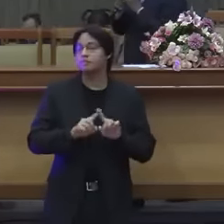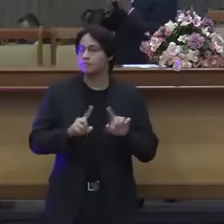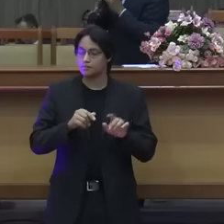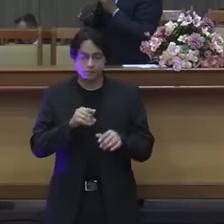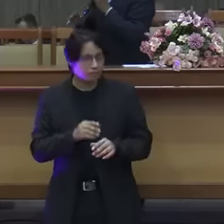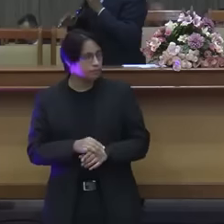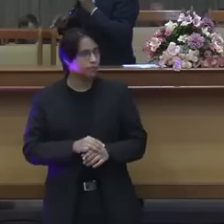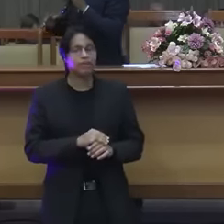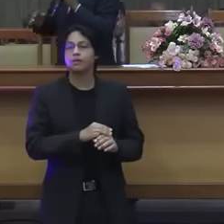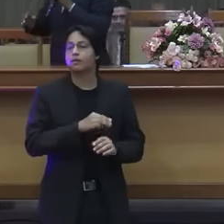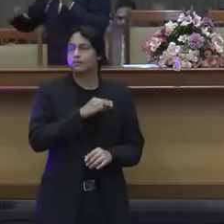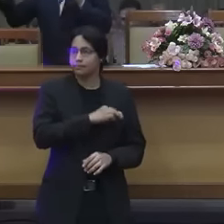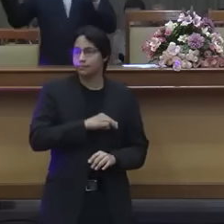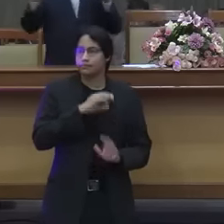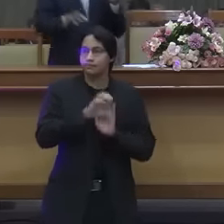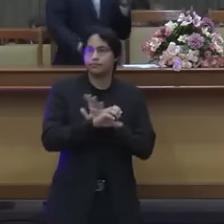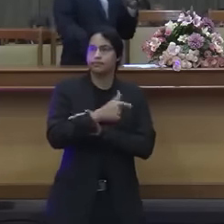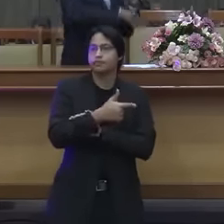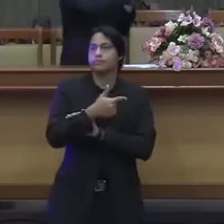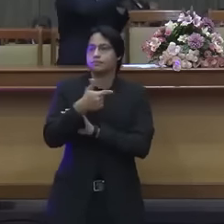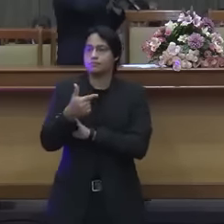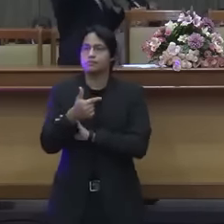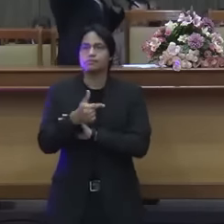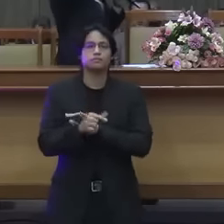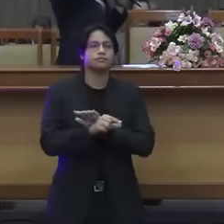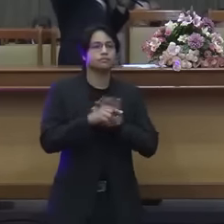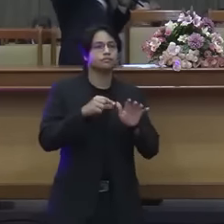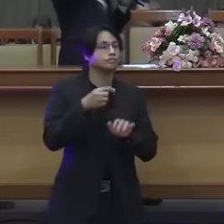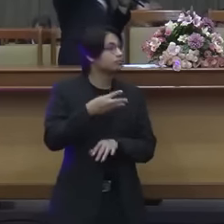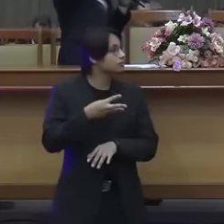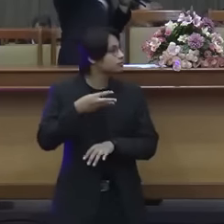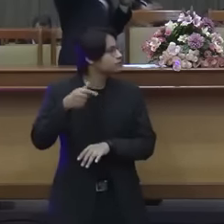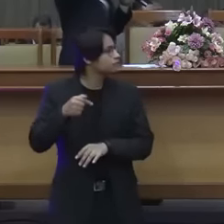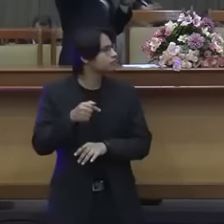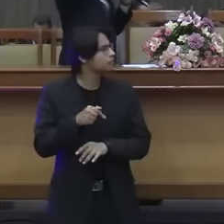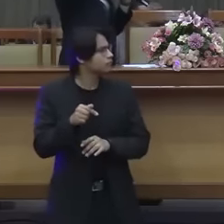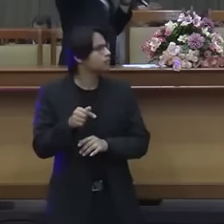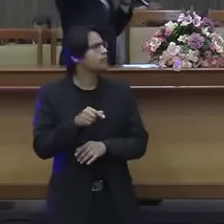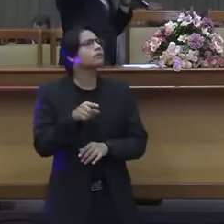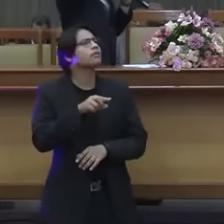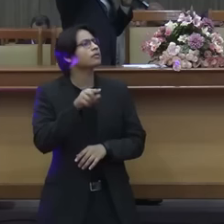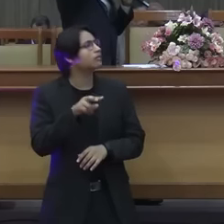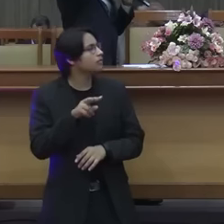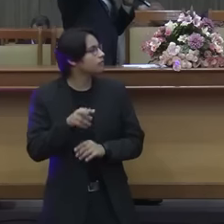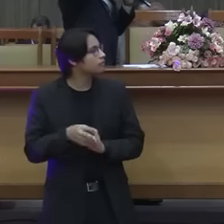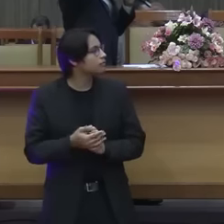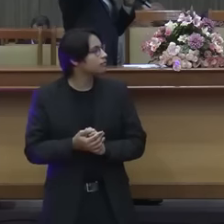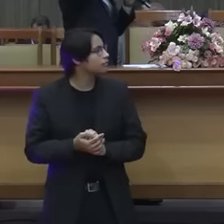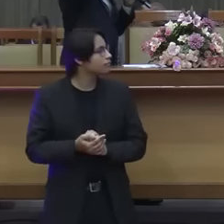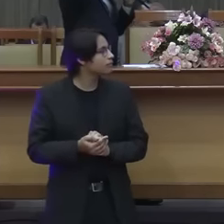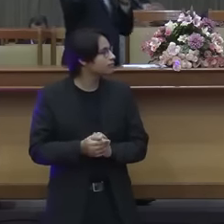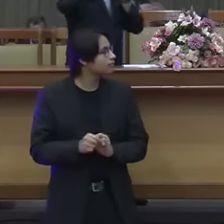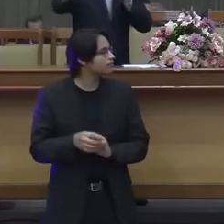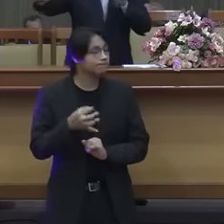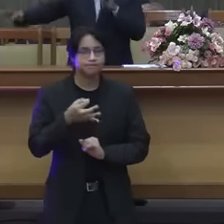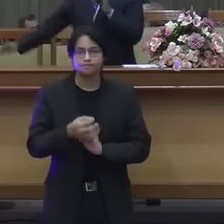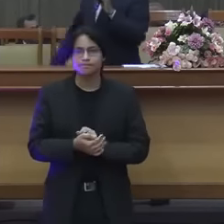22 37 47 vem aí 37 vem aí rapidinho olha aí